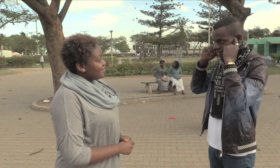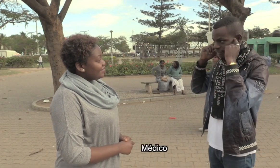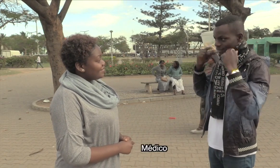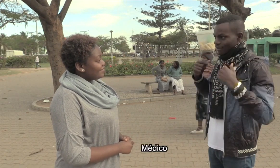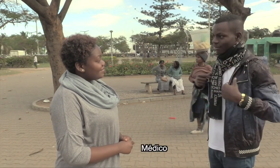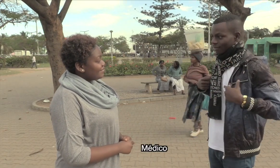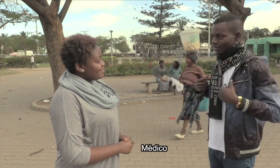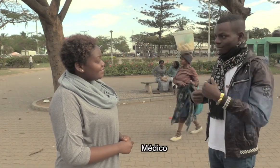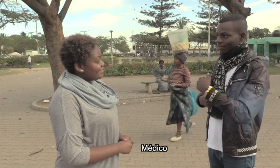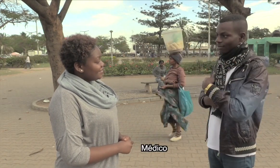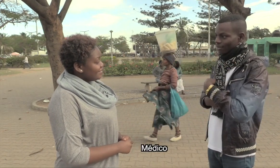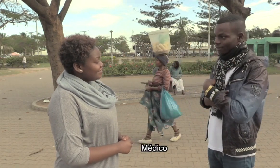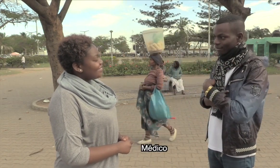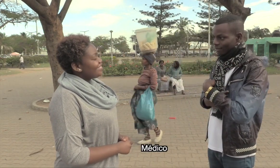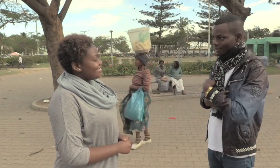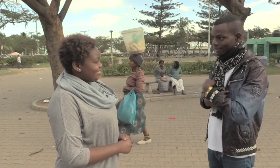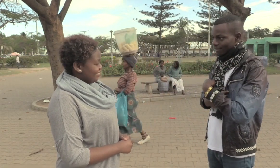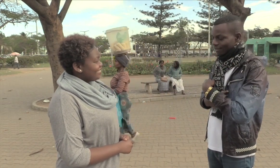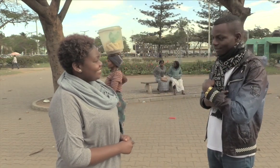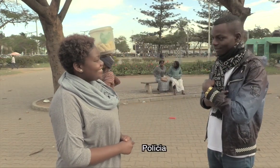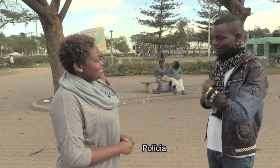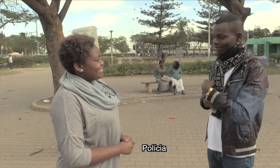Médico Polícia